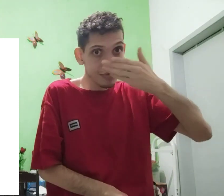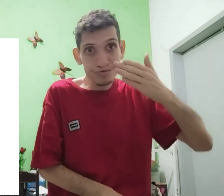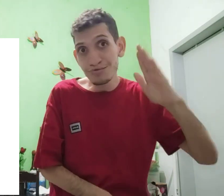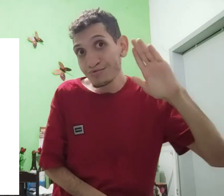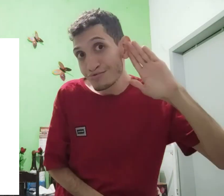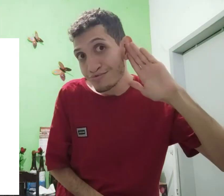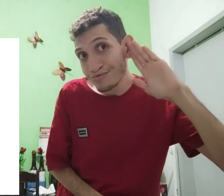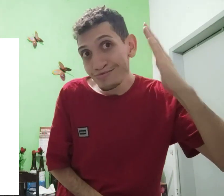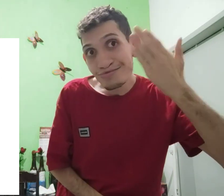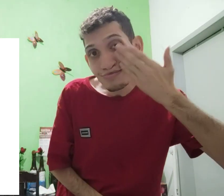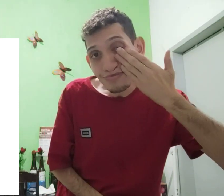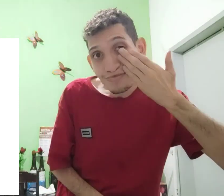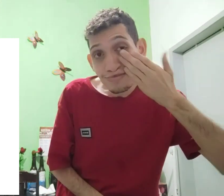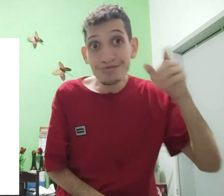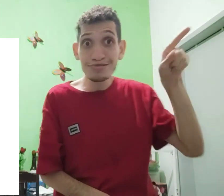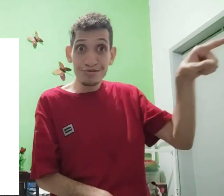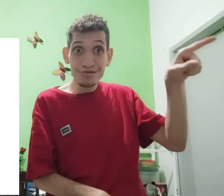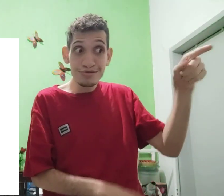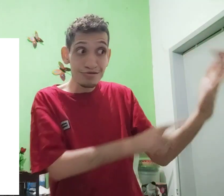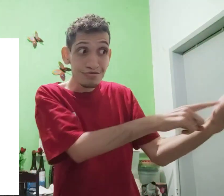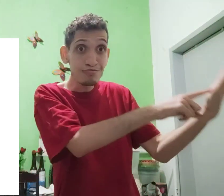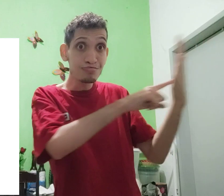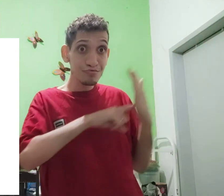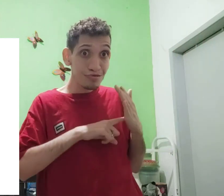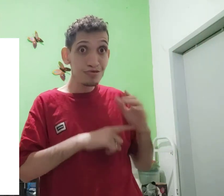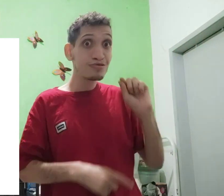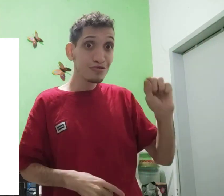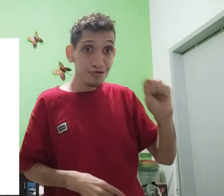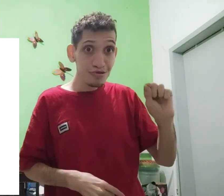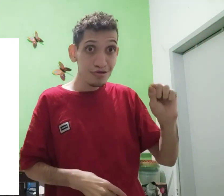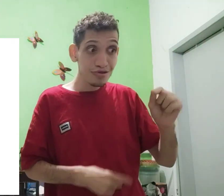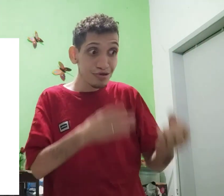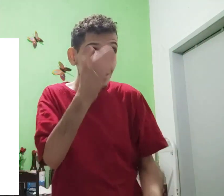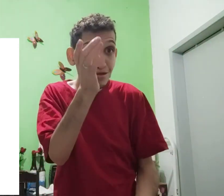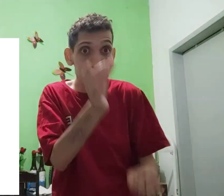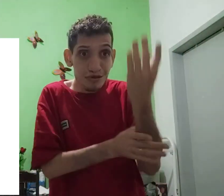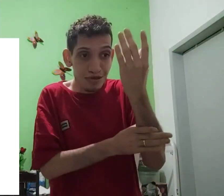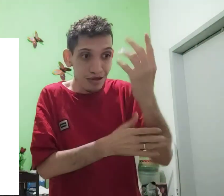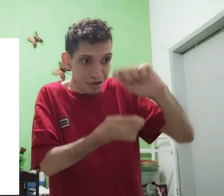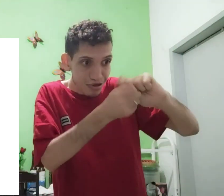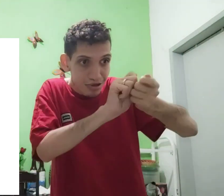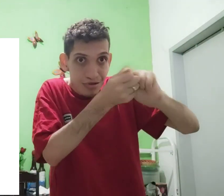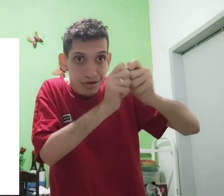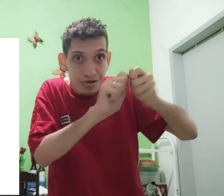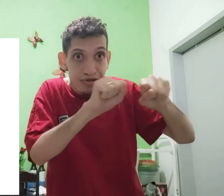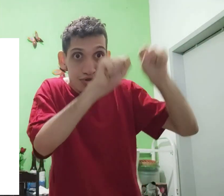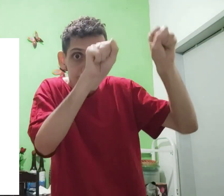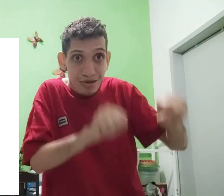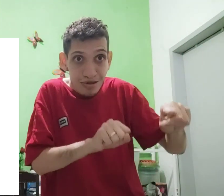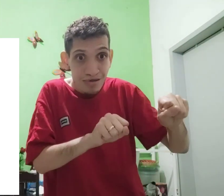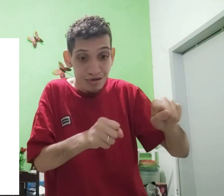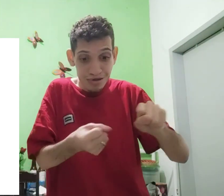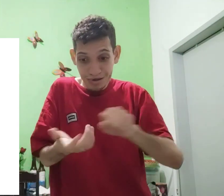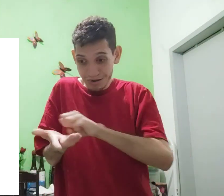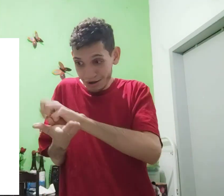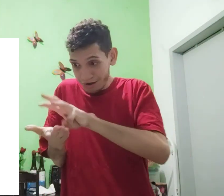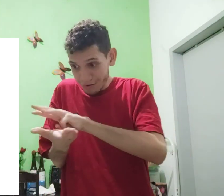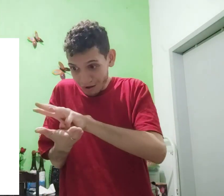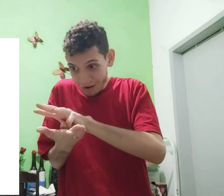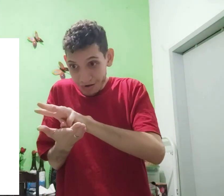amigo surdo, que também é cego, surdo-cego. E ele contou que já existe um